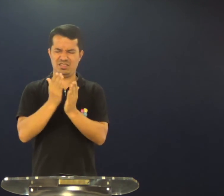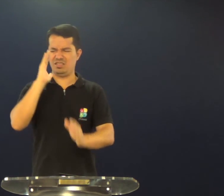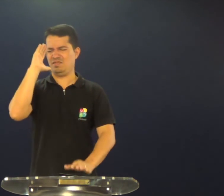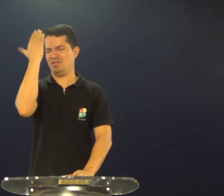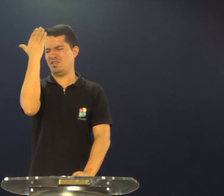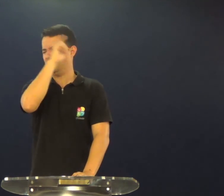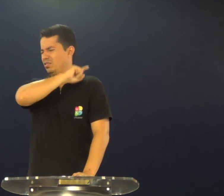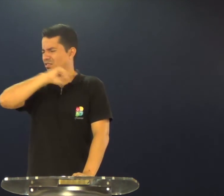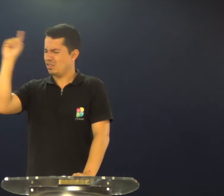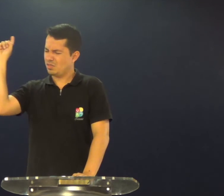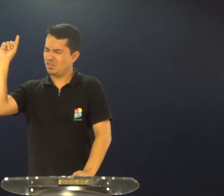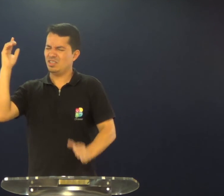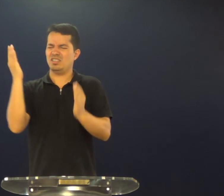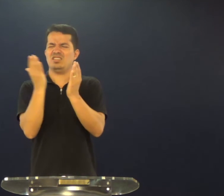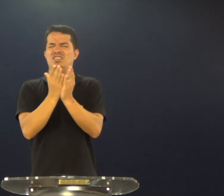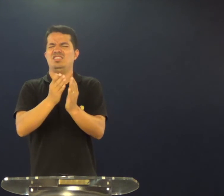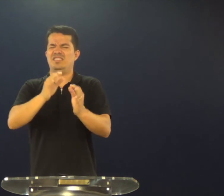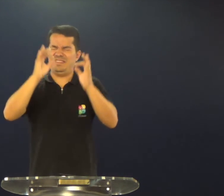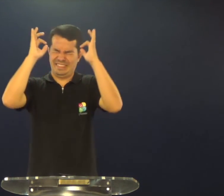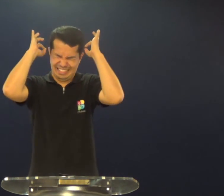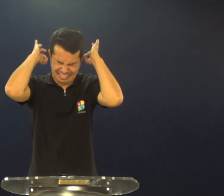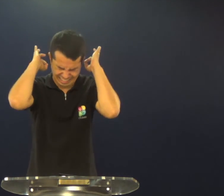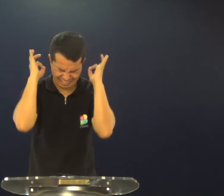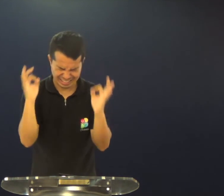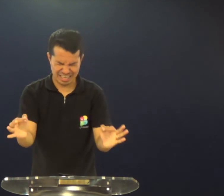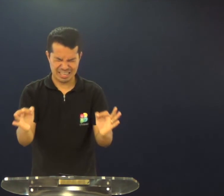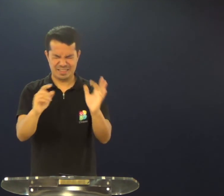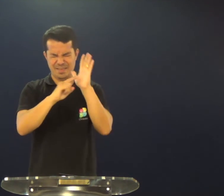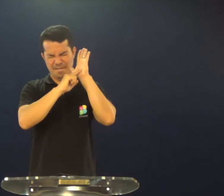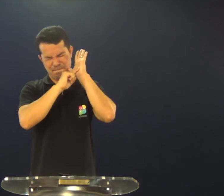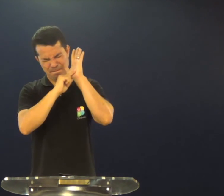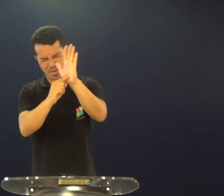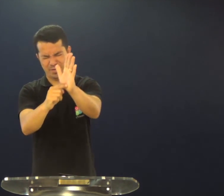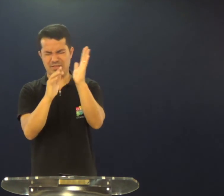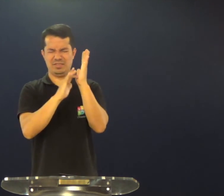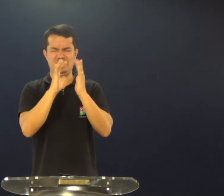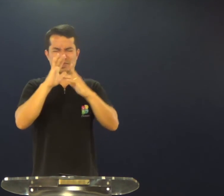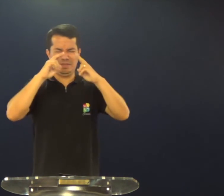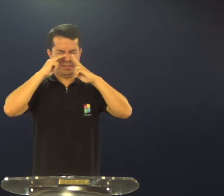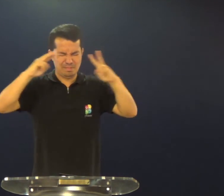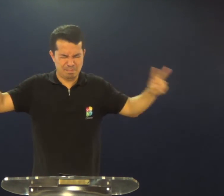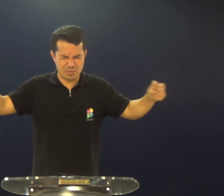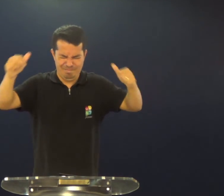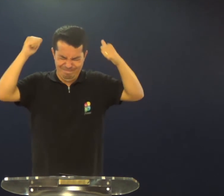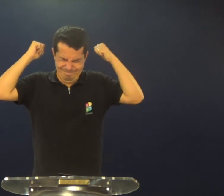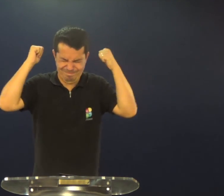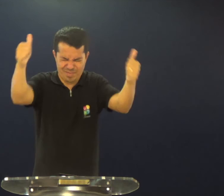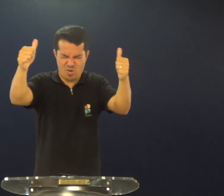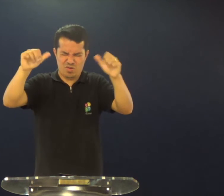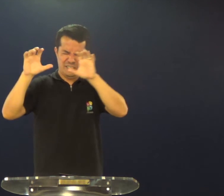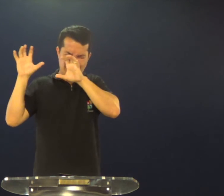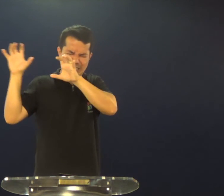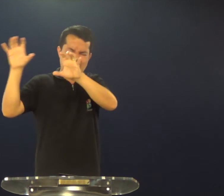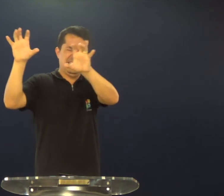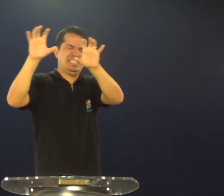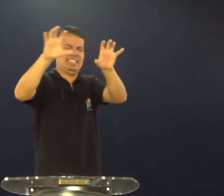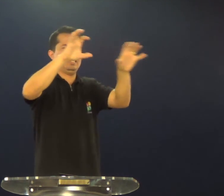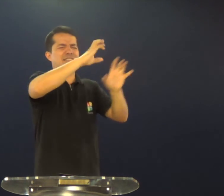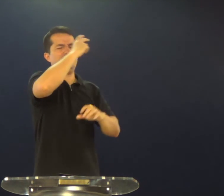ser crentes de verdade e não falsos, queremos ser testemunho bom e perfeito,